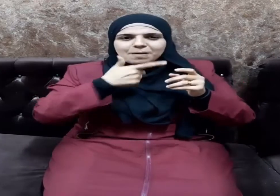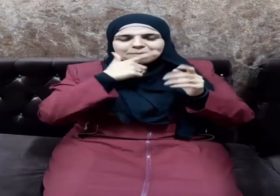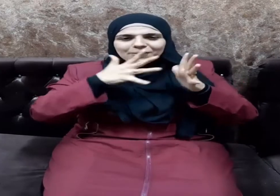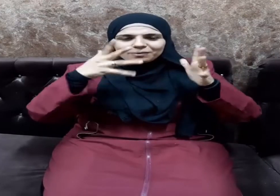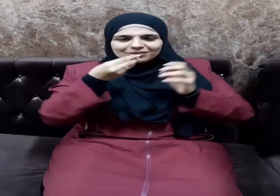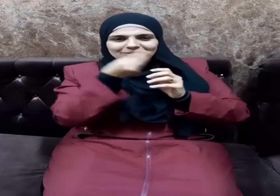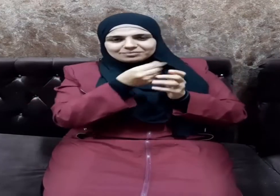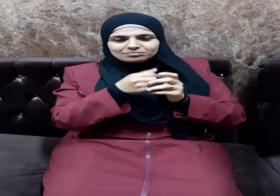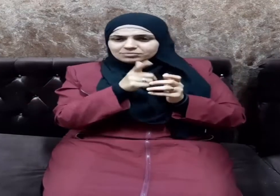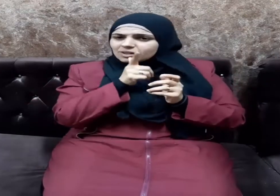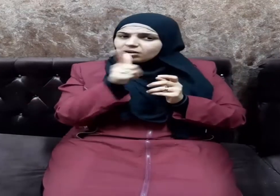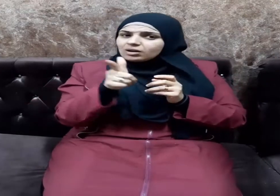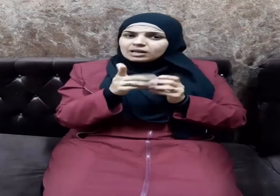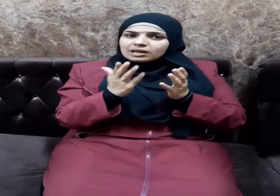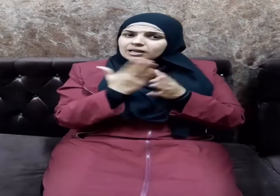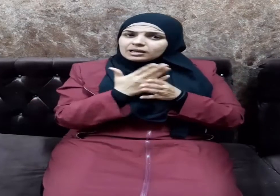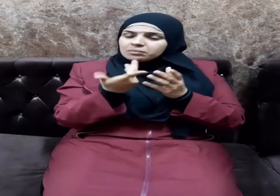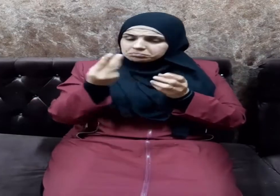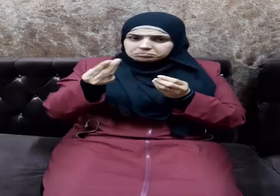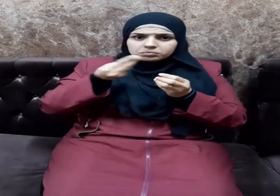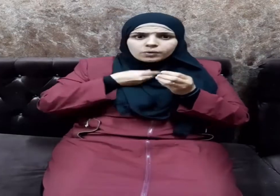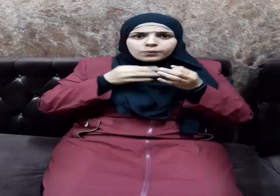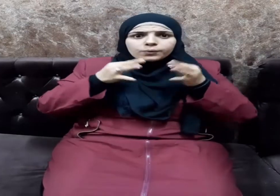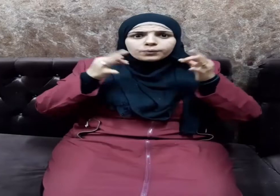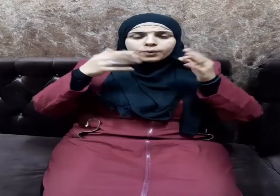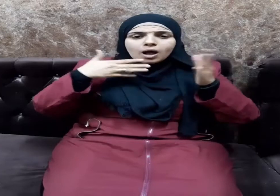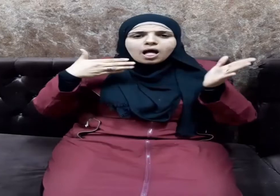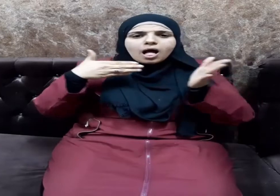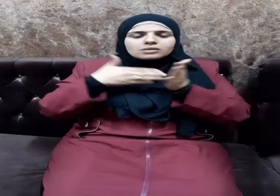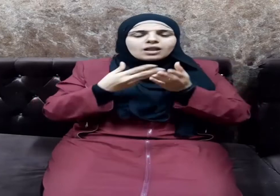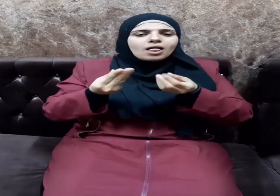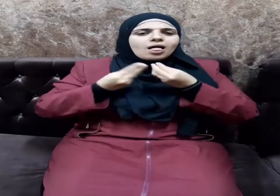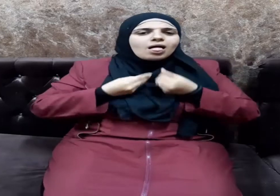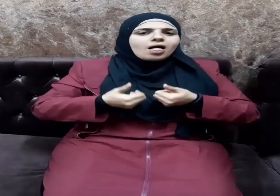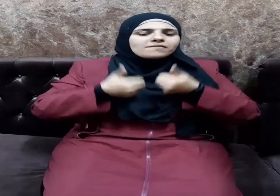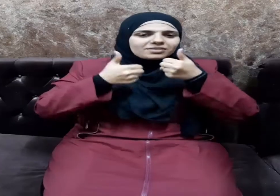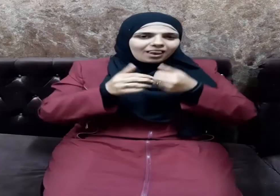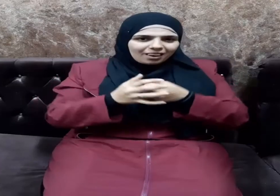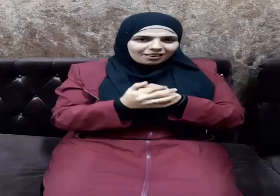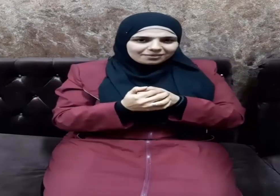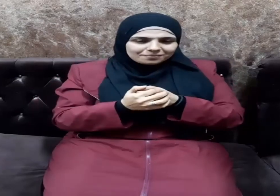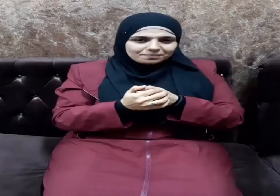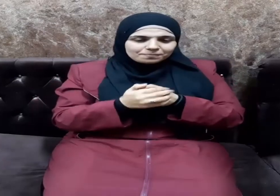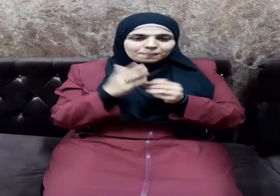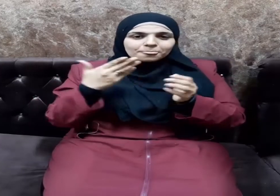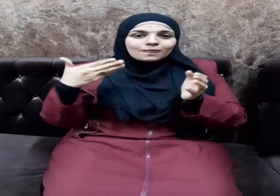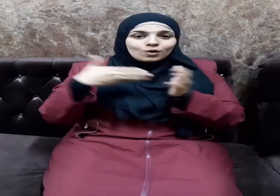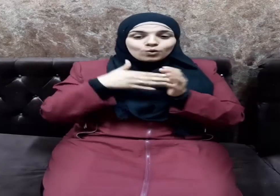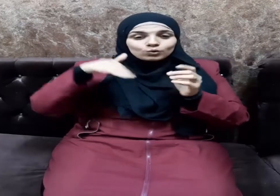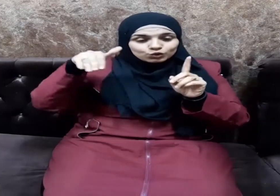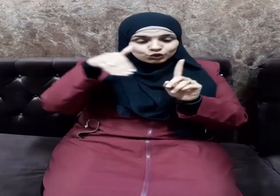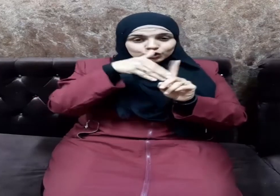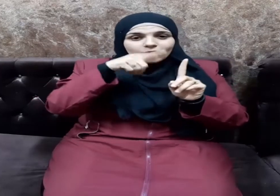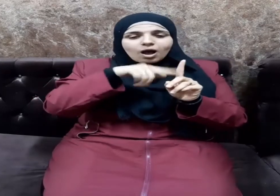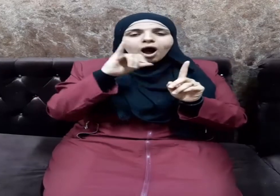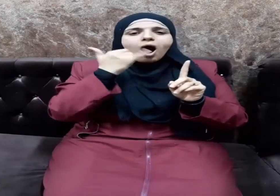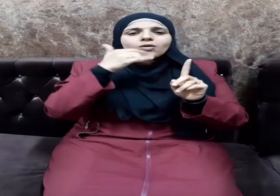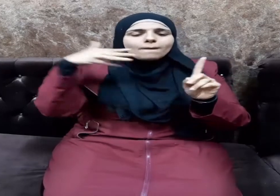قال فقضاني فأحسن قضائي وجاءه أعرابي فقال يا